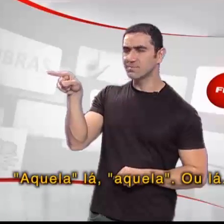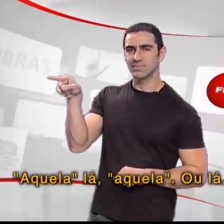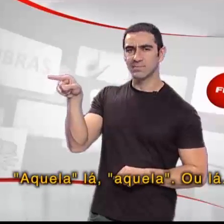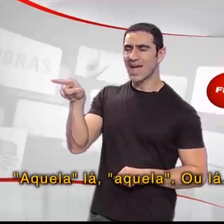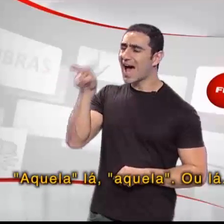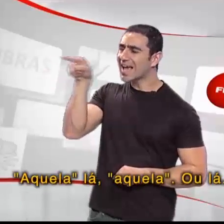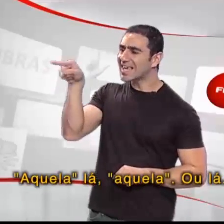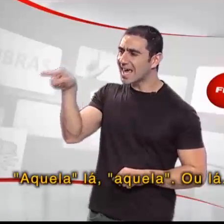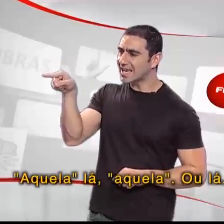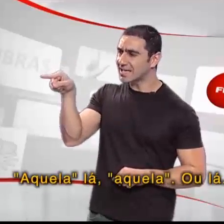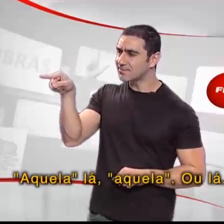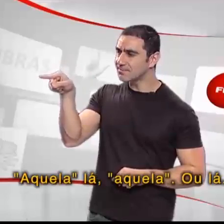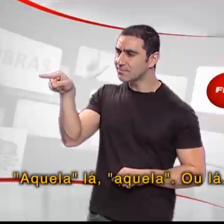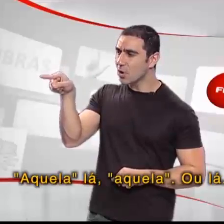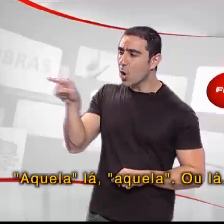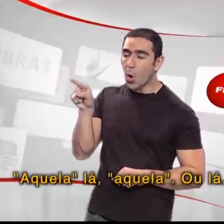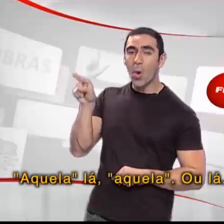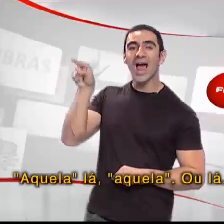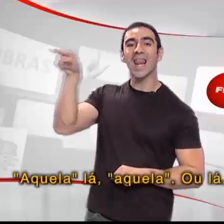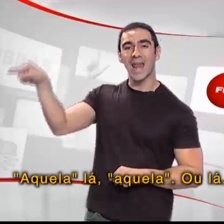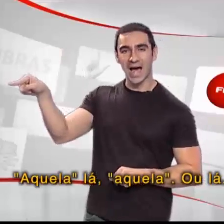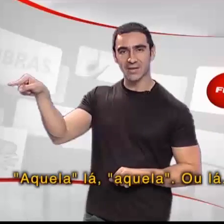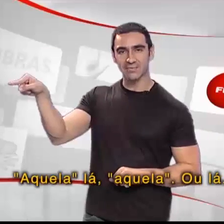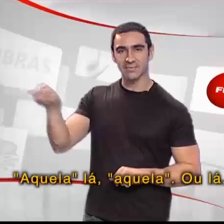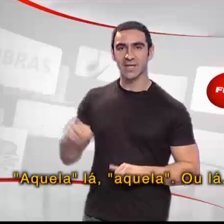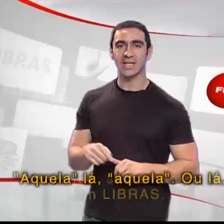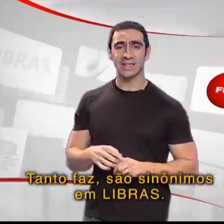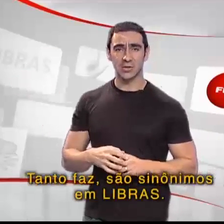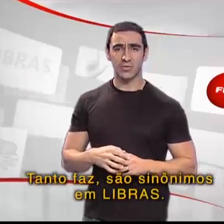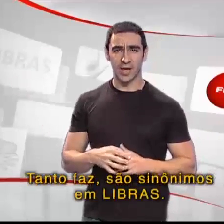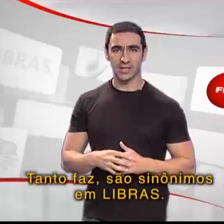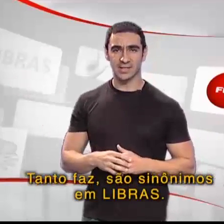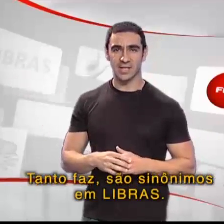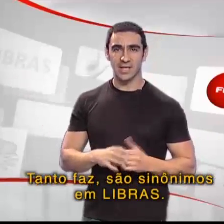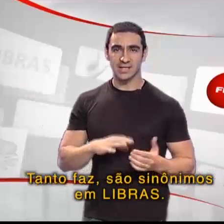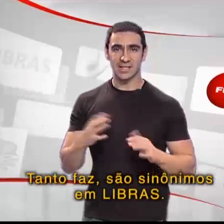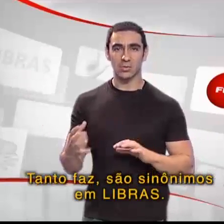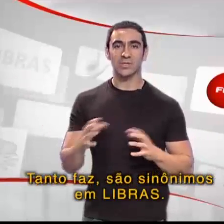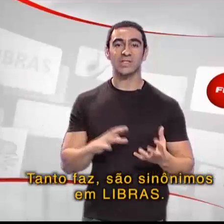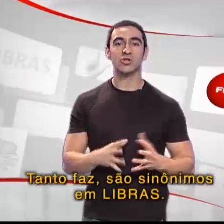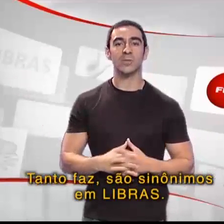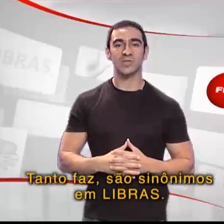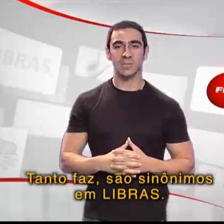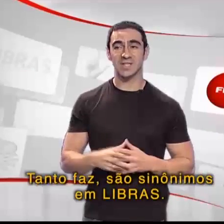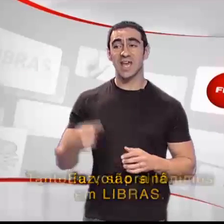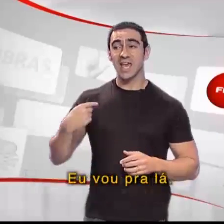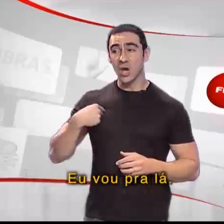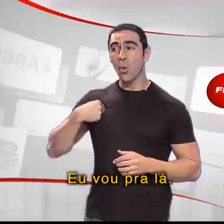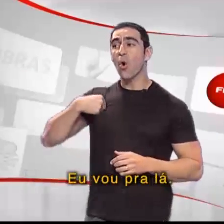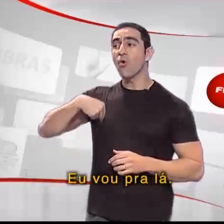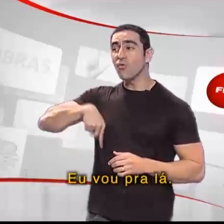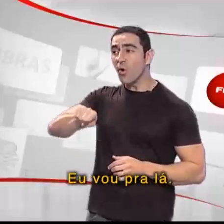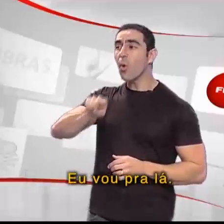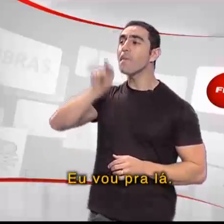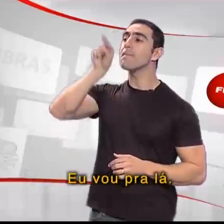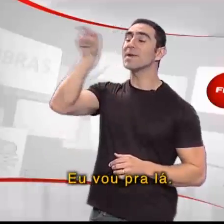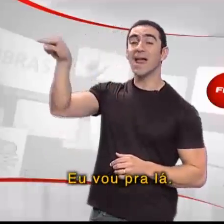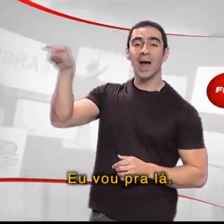aquela ou lá. Tanto faz. São sinônimos em Libras. Eu vou para lá.